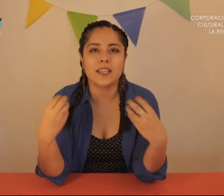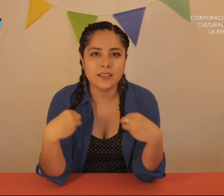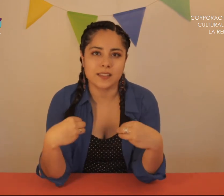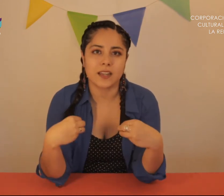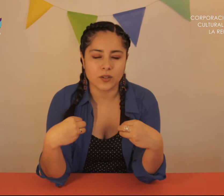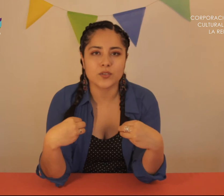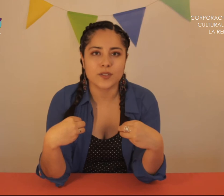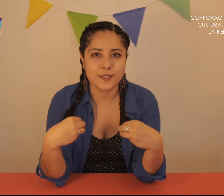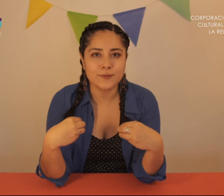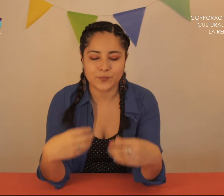integrarlos.